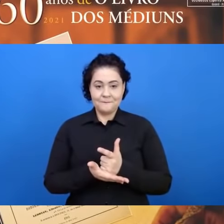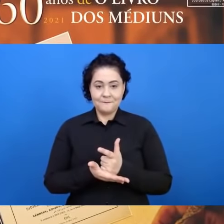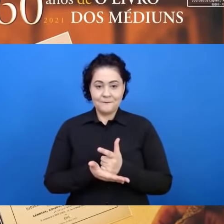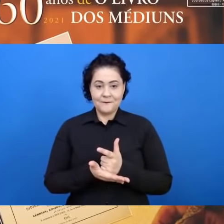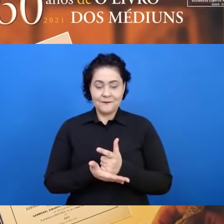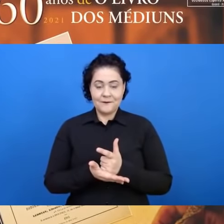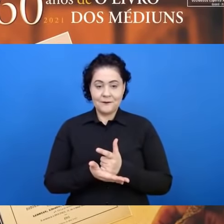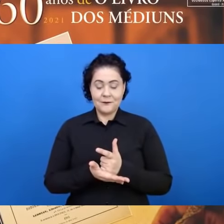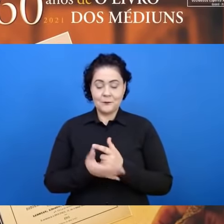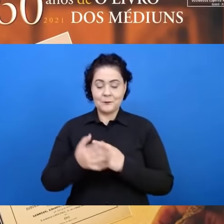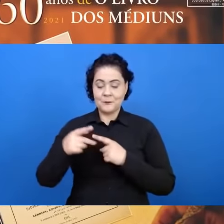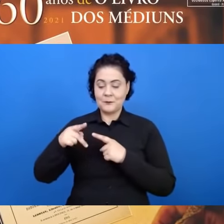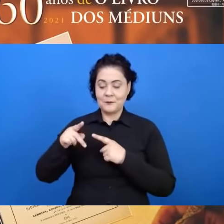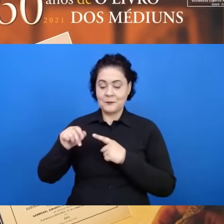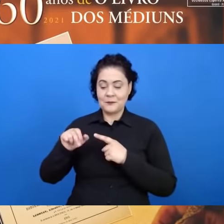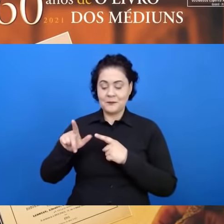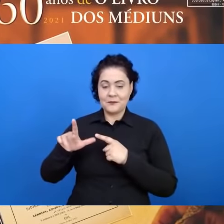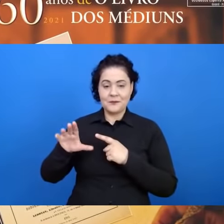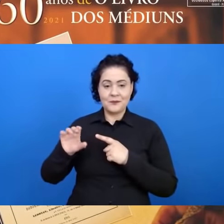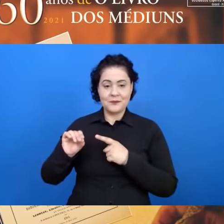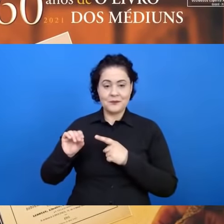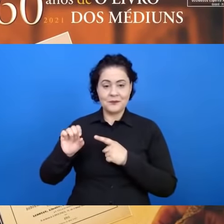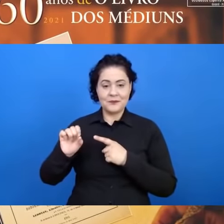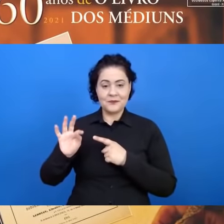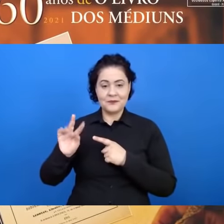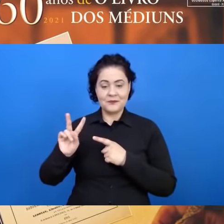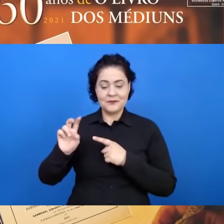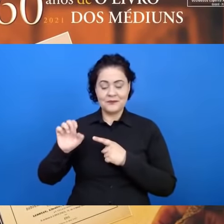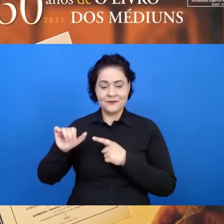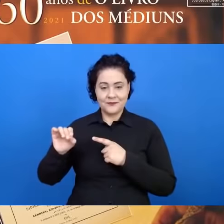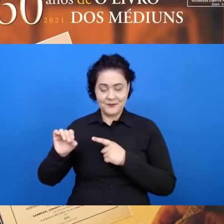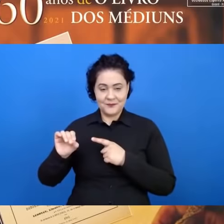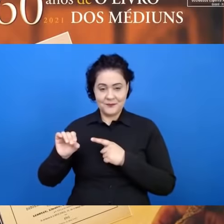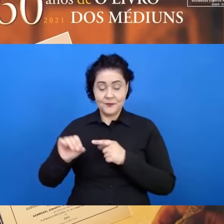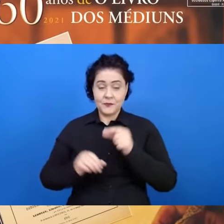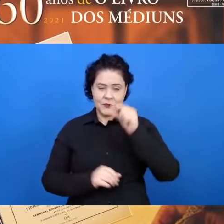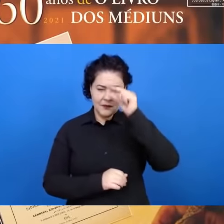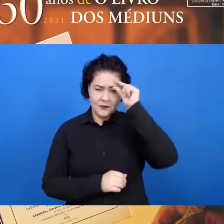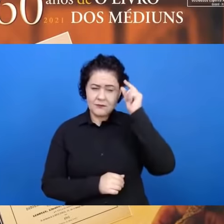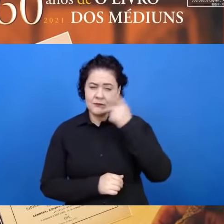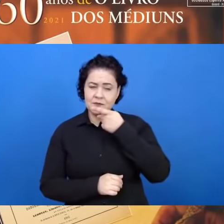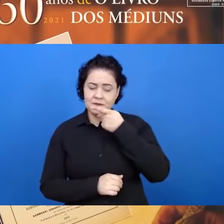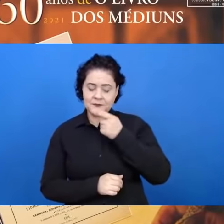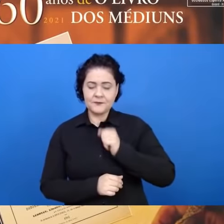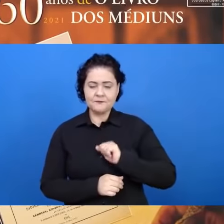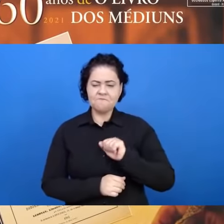Estevam, diz-nos Emmanuel, devia ser meio-dia